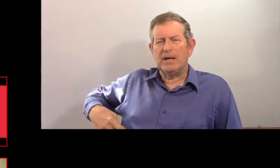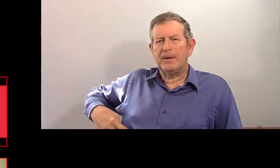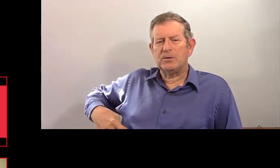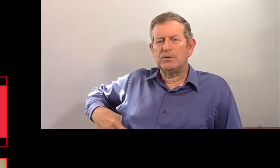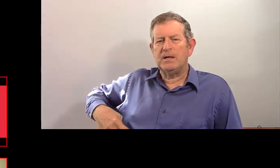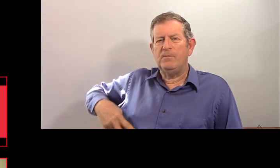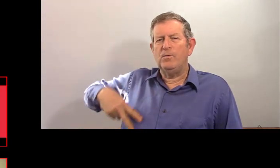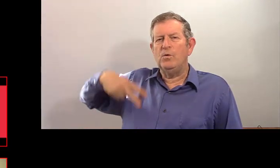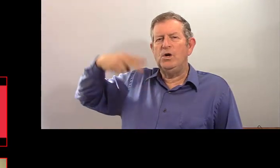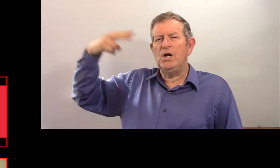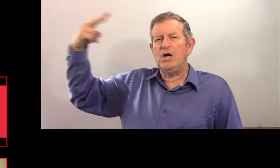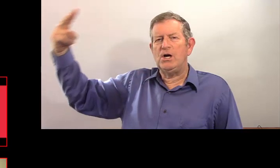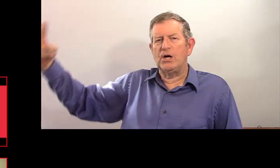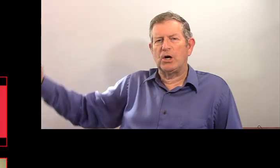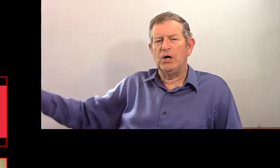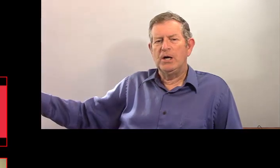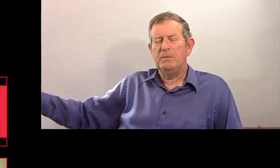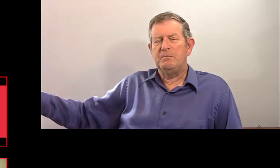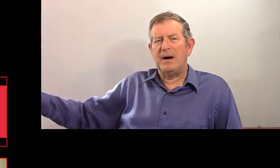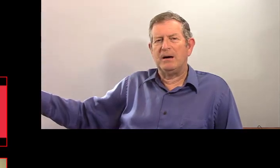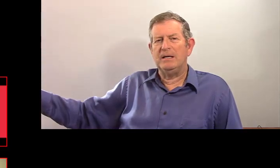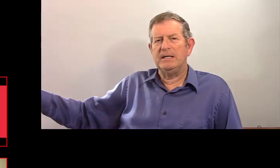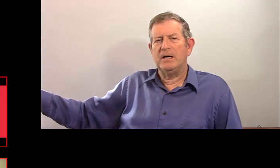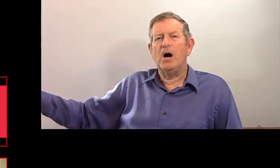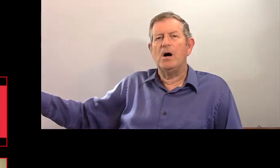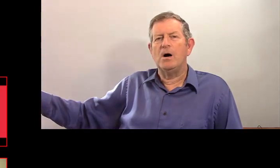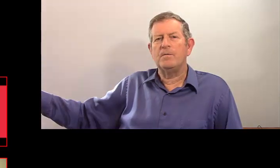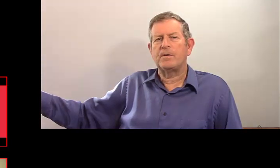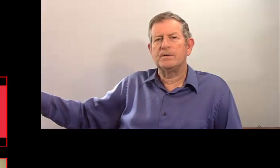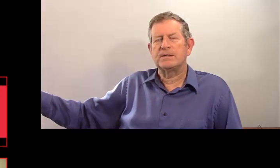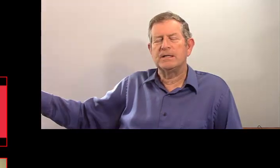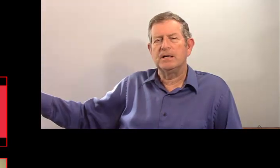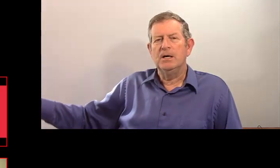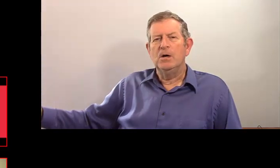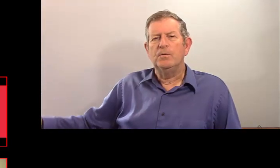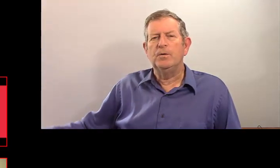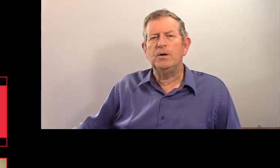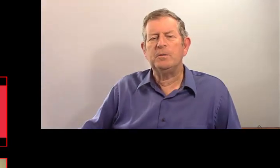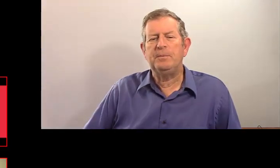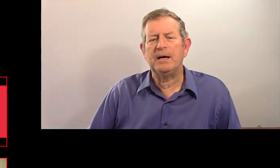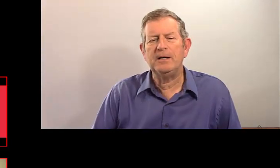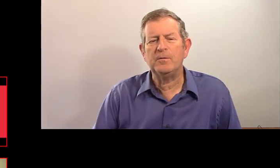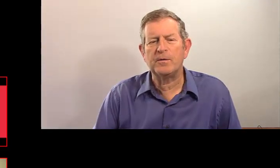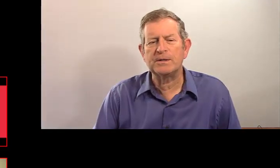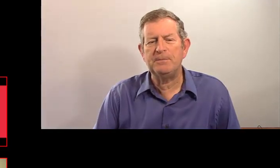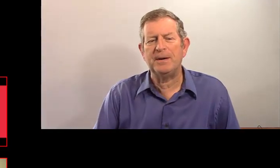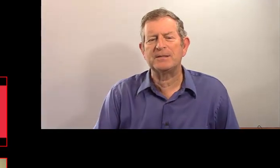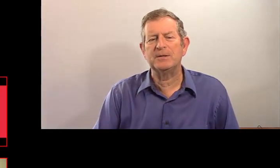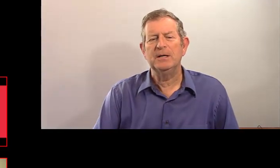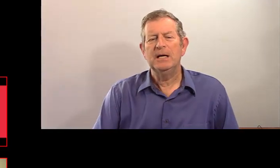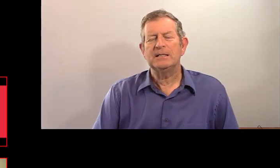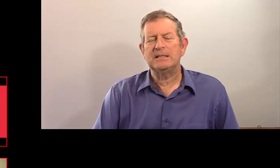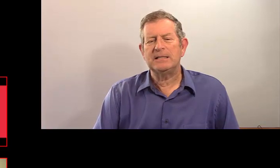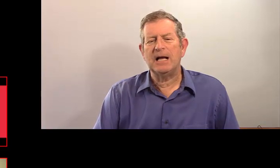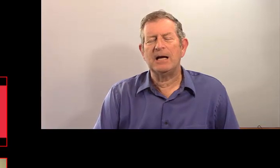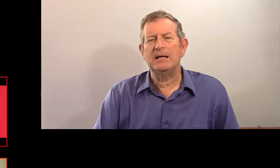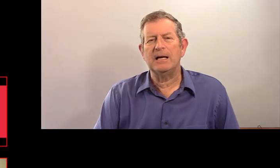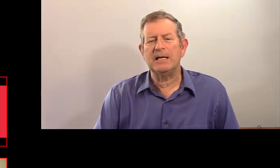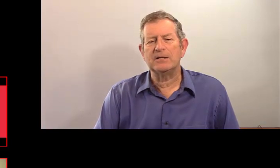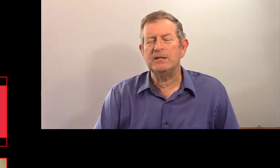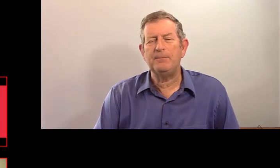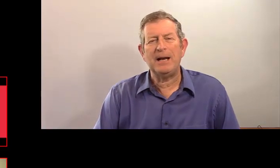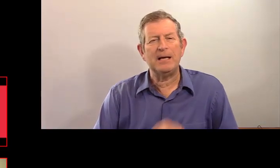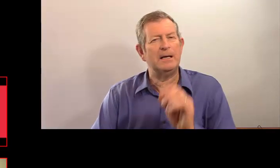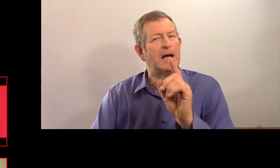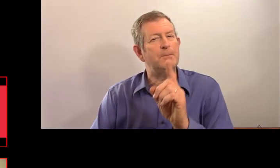J'ai l'impression que c'est vous leur. Vous parlez en français. Vous leur parlez en français parce que...